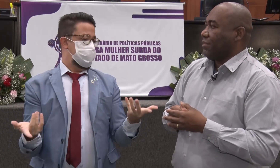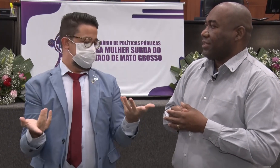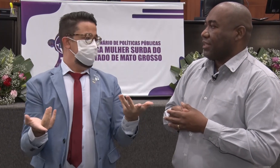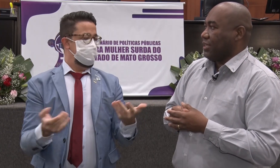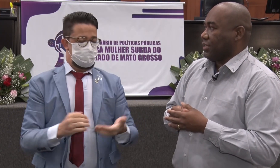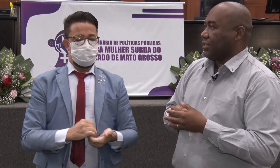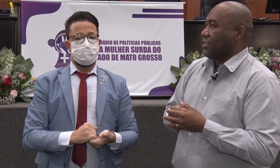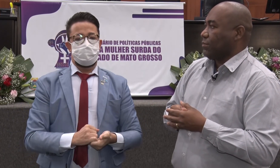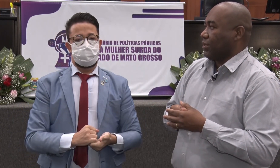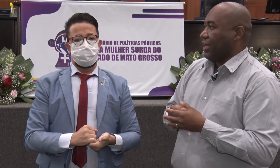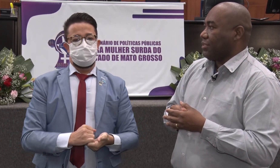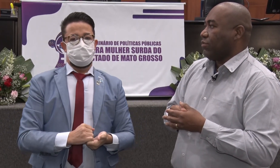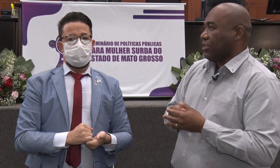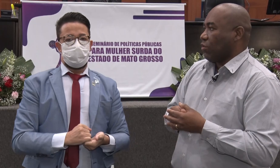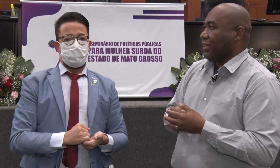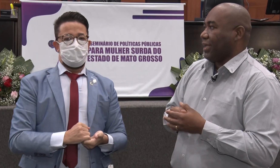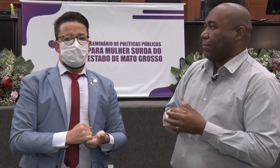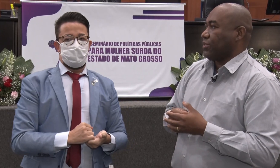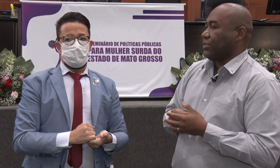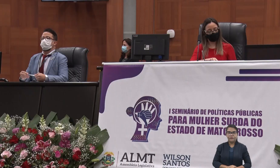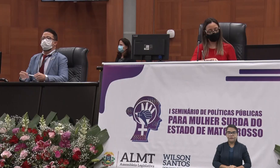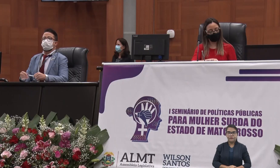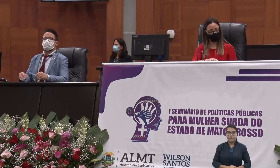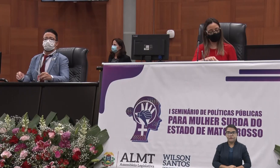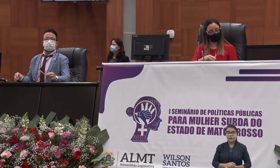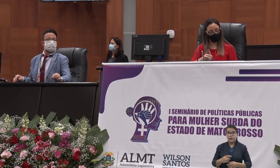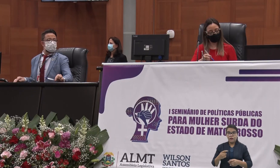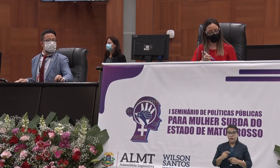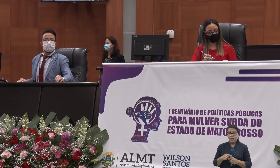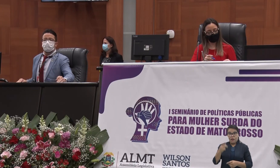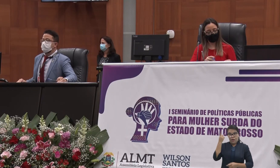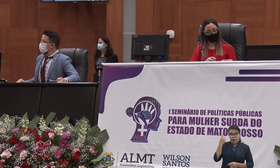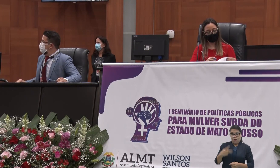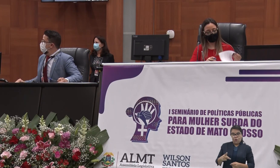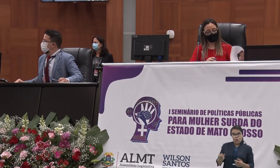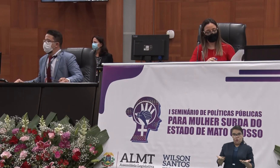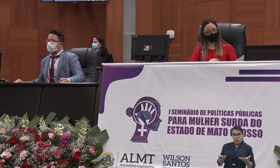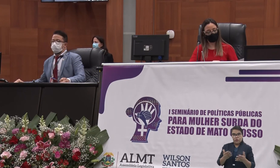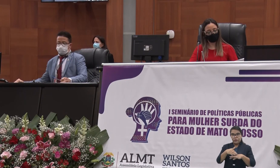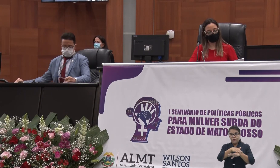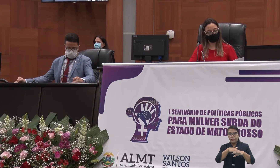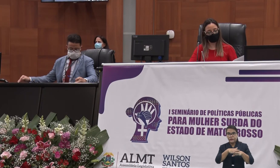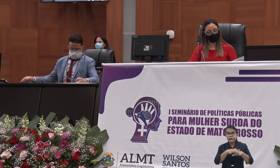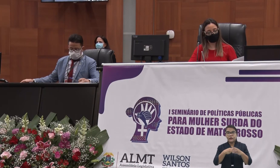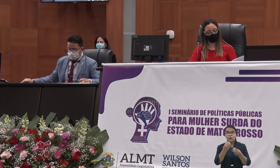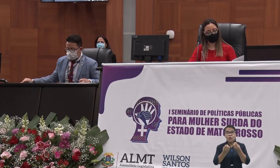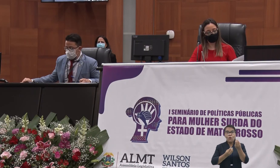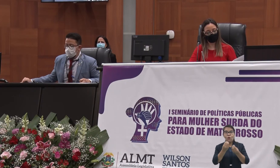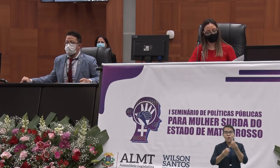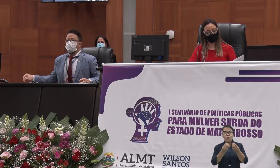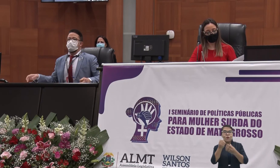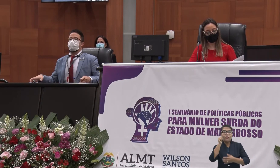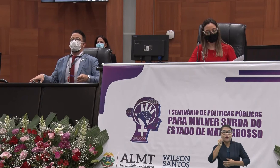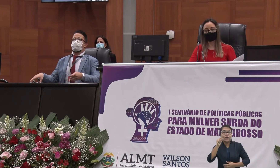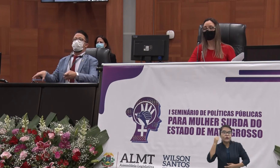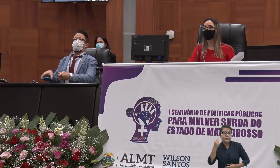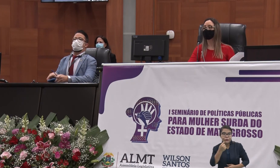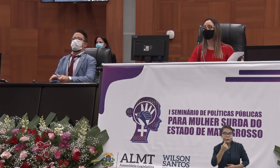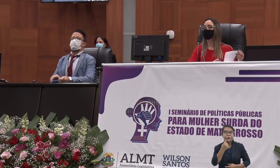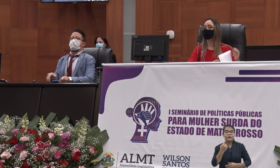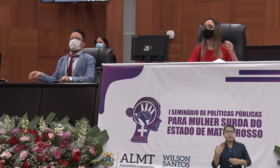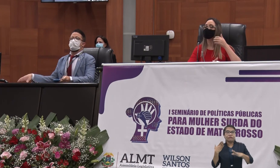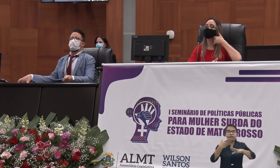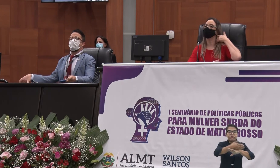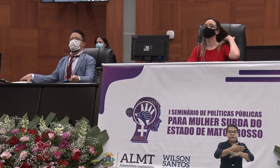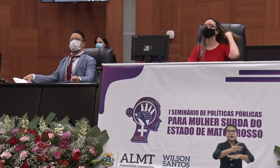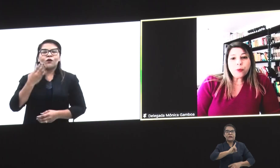que a gente percebe das queixas dessas mulheres é com relação ao intérprete. Para falar sobre a situação hoje do atendimento à mulher surda nas delegacias e